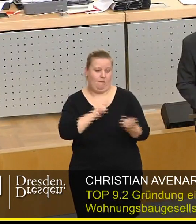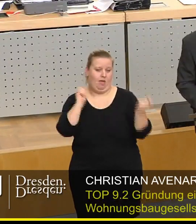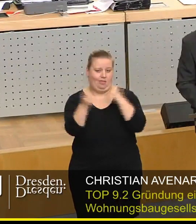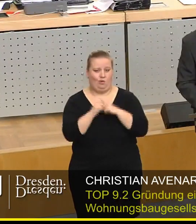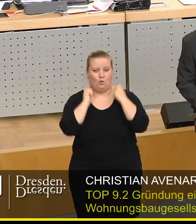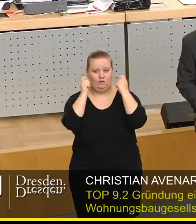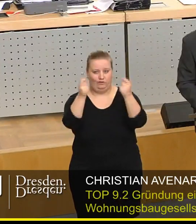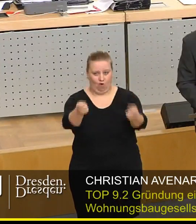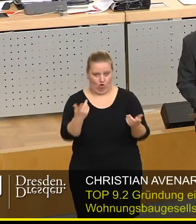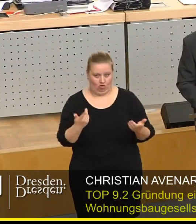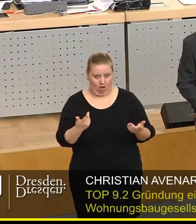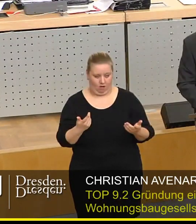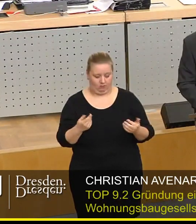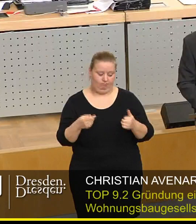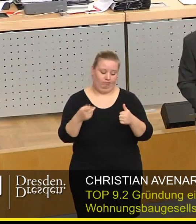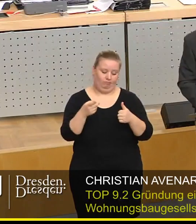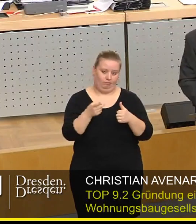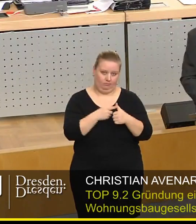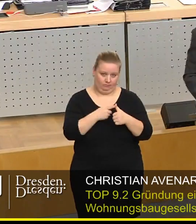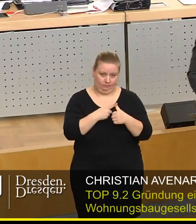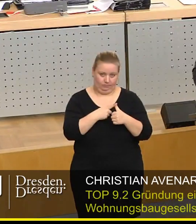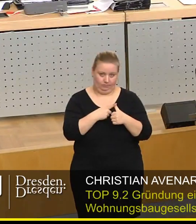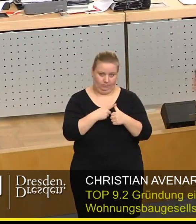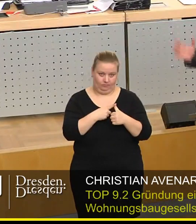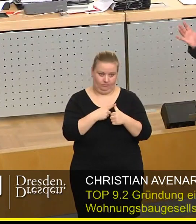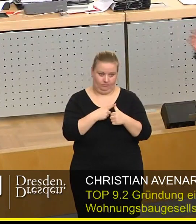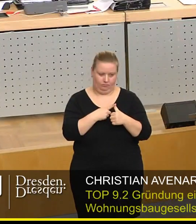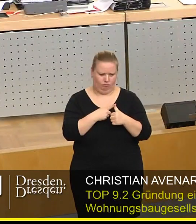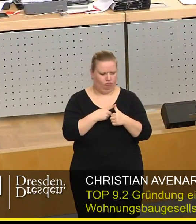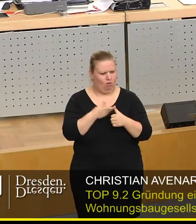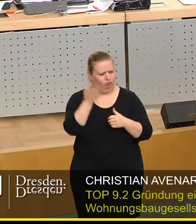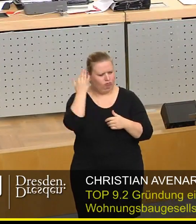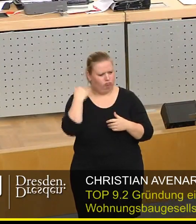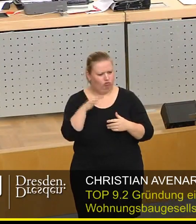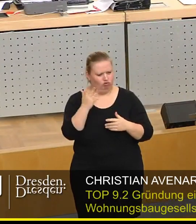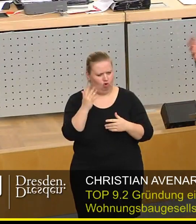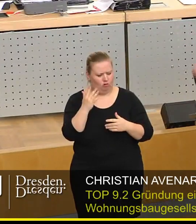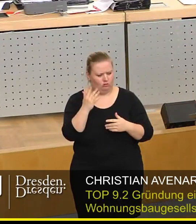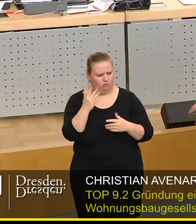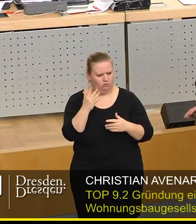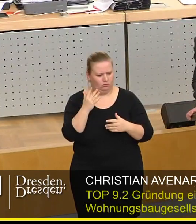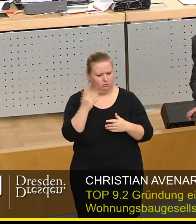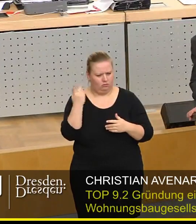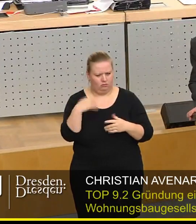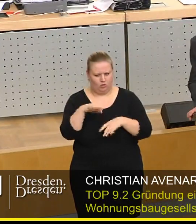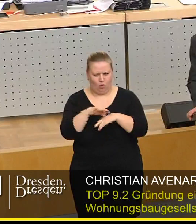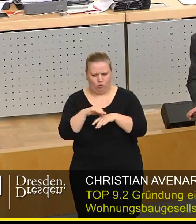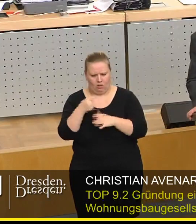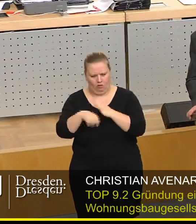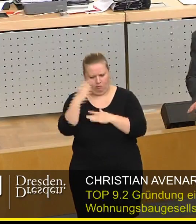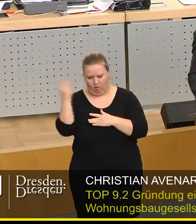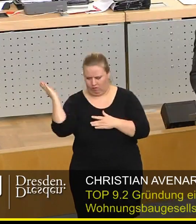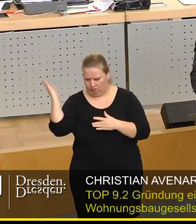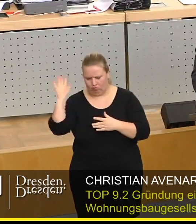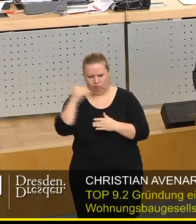machen. Das eine ist auch schon angeklungen in der Einbringung durch Frau Dr. Kaufmann.